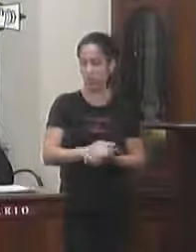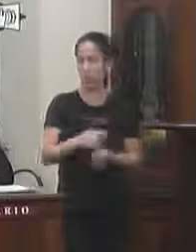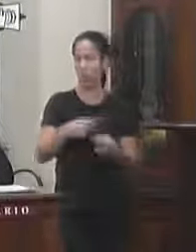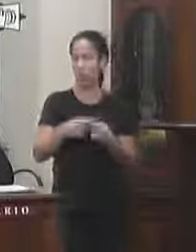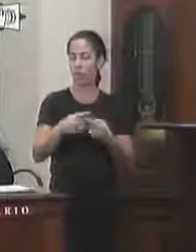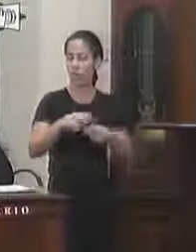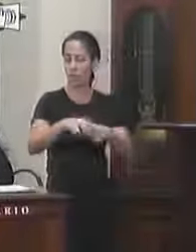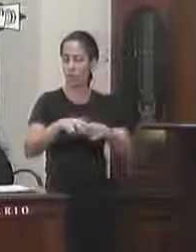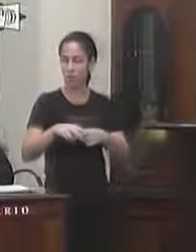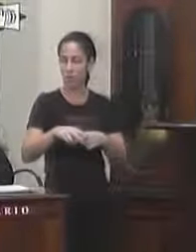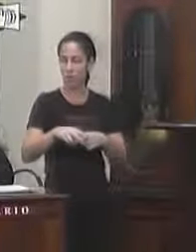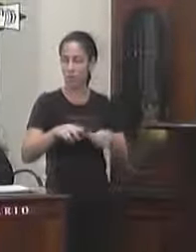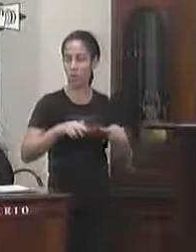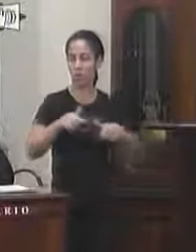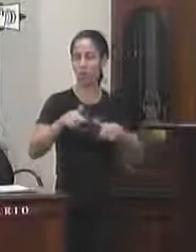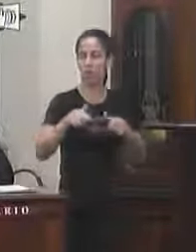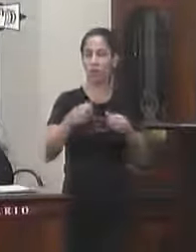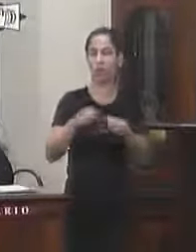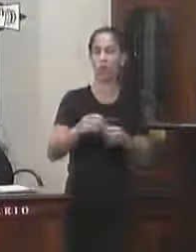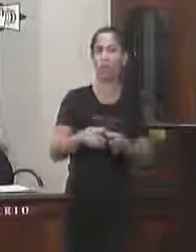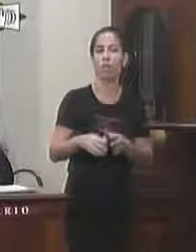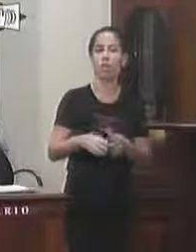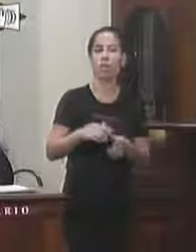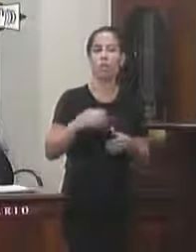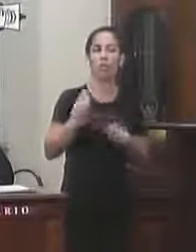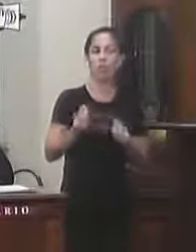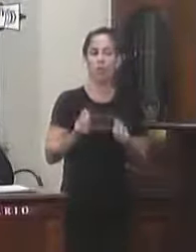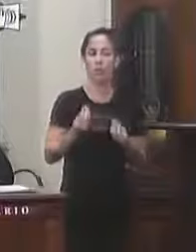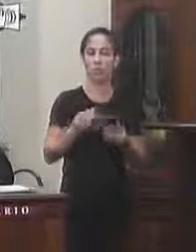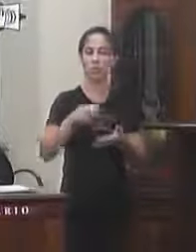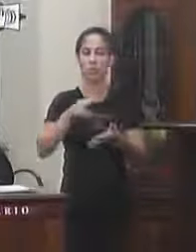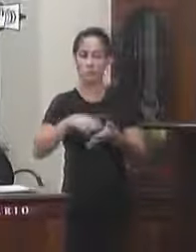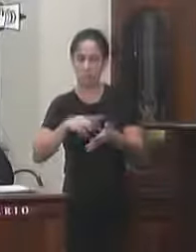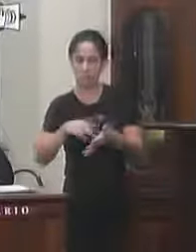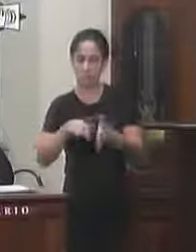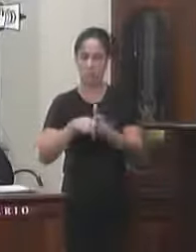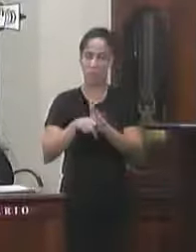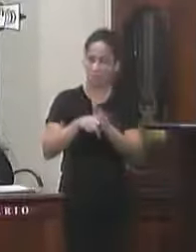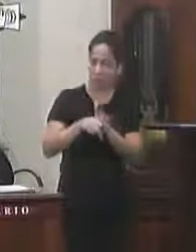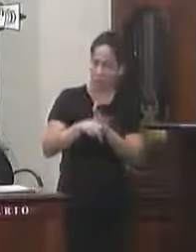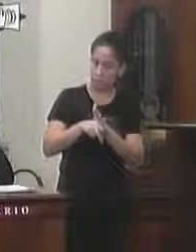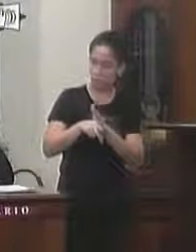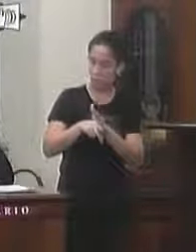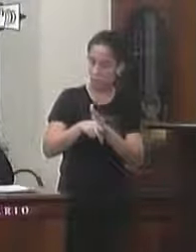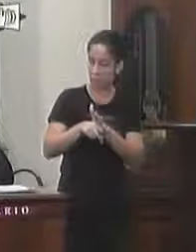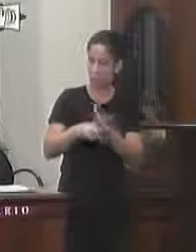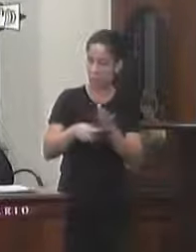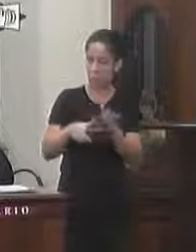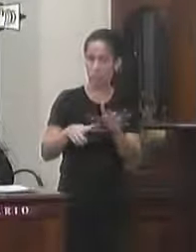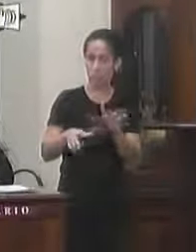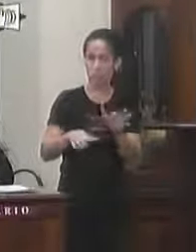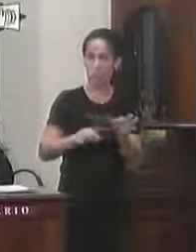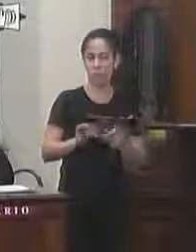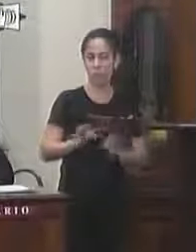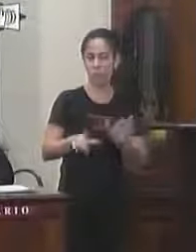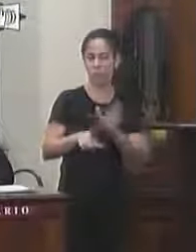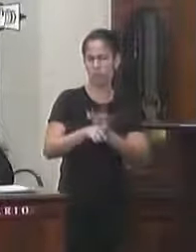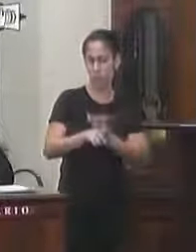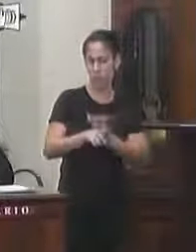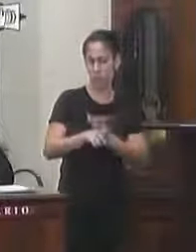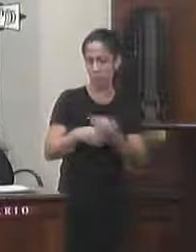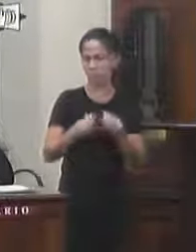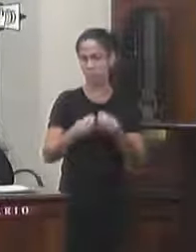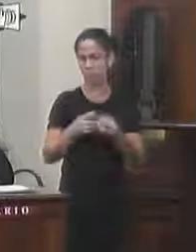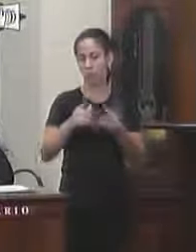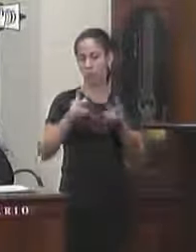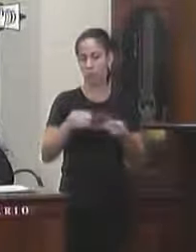constará como função inerente ao cargo ao examinar o projeto de lei ordinário verifique-se que a matéria